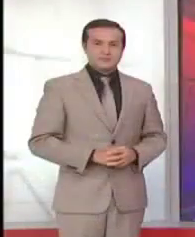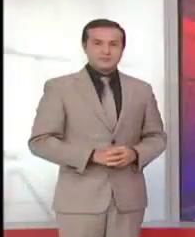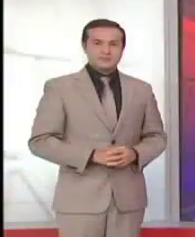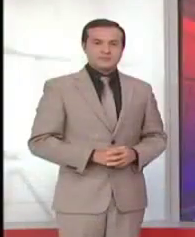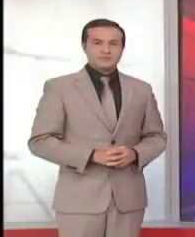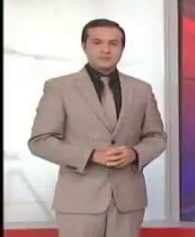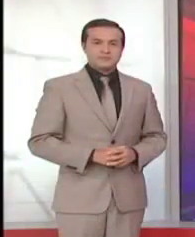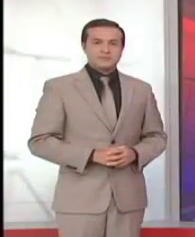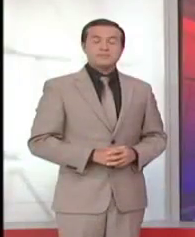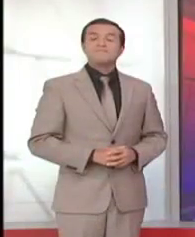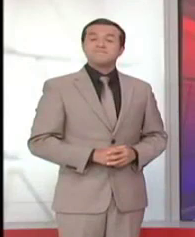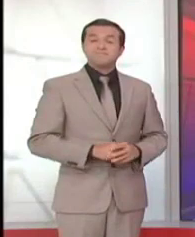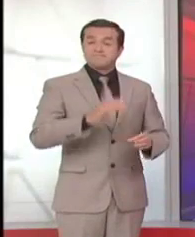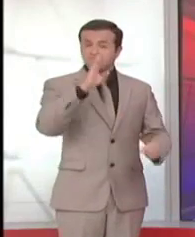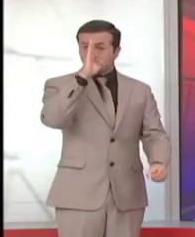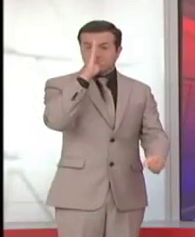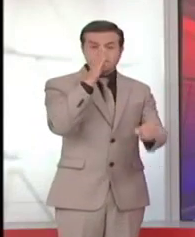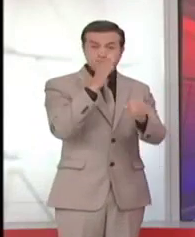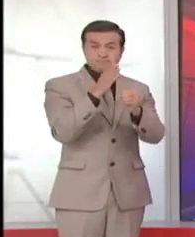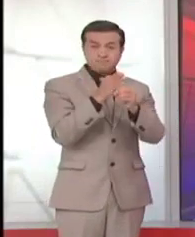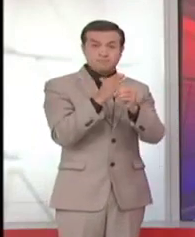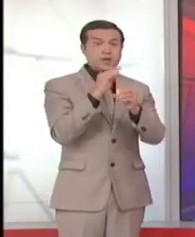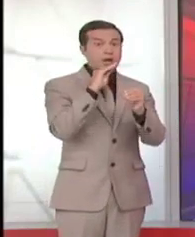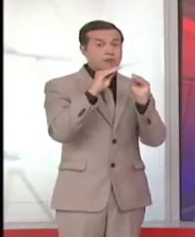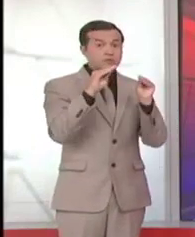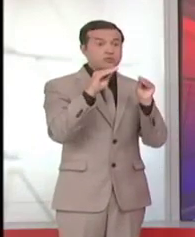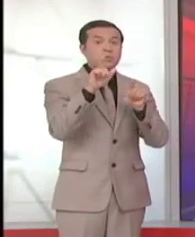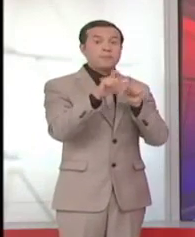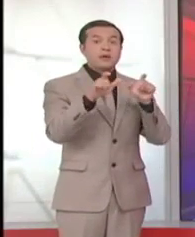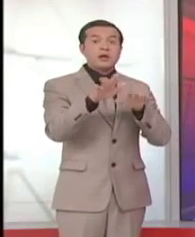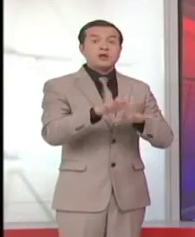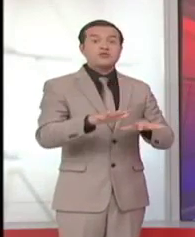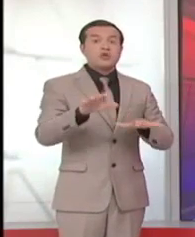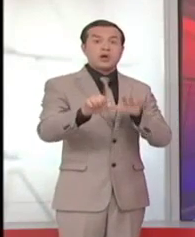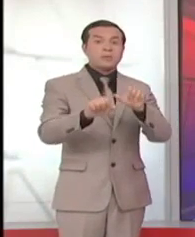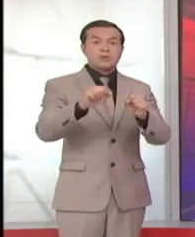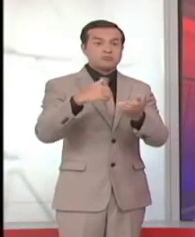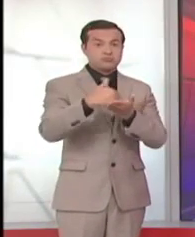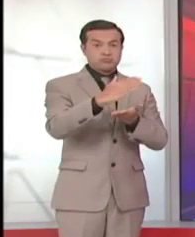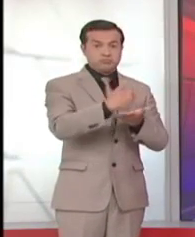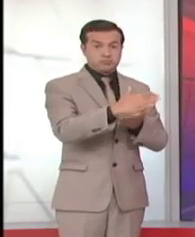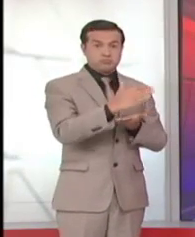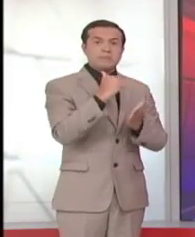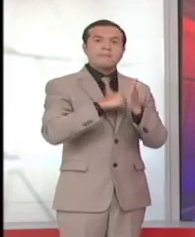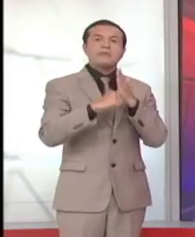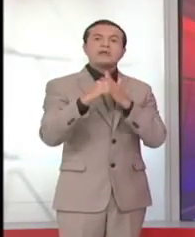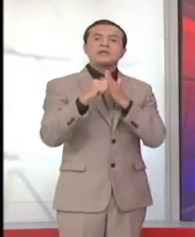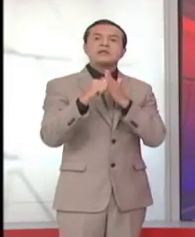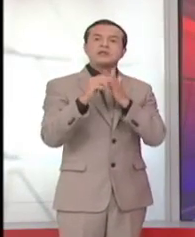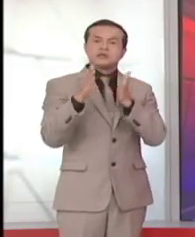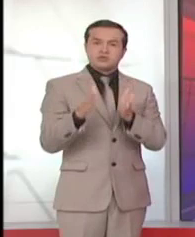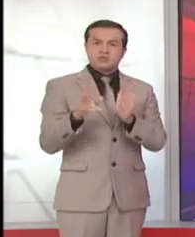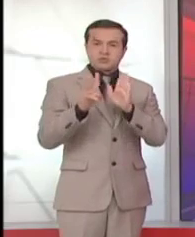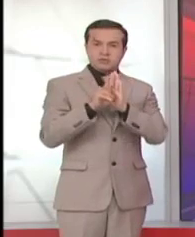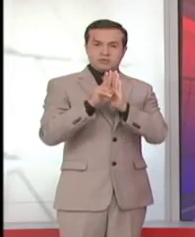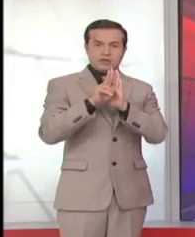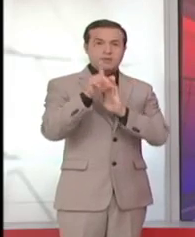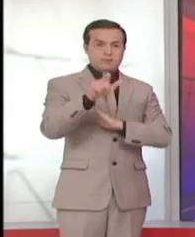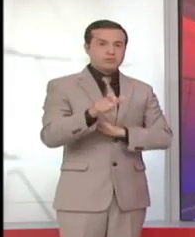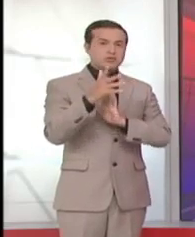Con el objetivo de advertir de un desalojo, el ministro de Vivienda, Javier Torres, visitó a las personas que invadieron predios en Guaquillas,